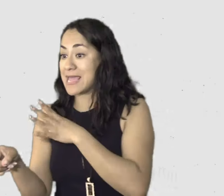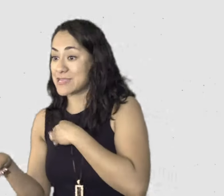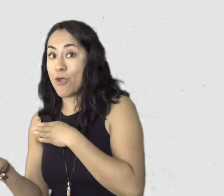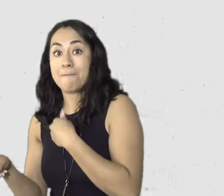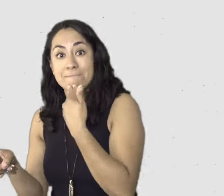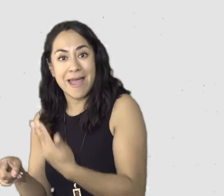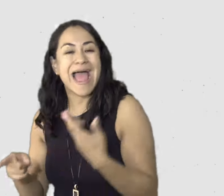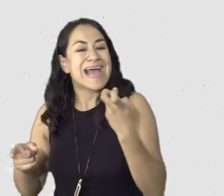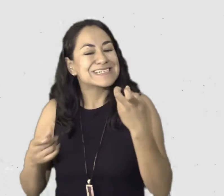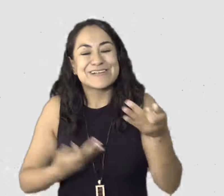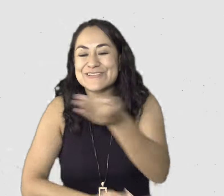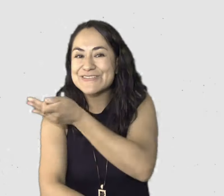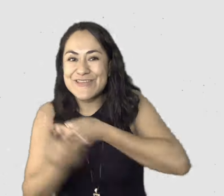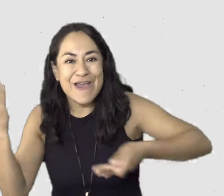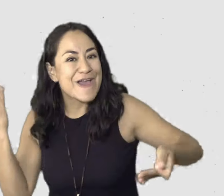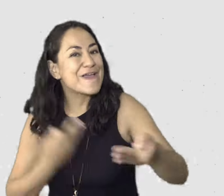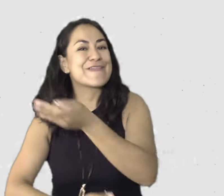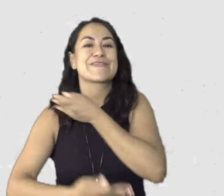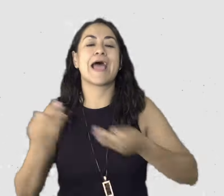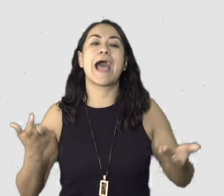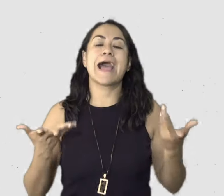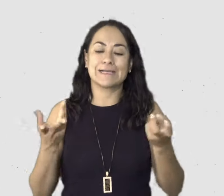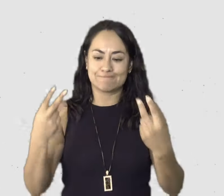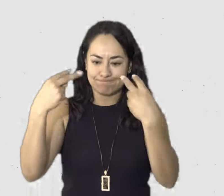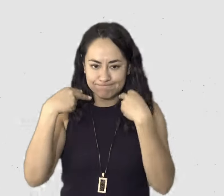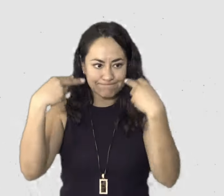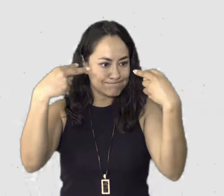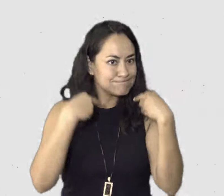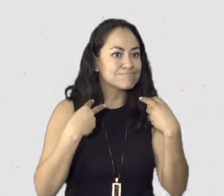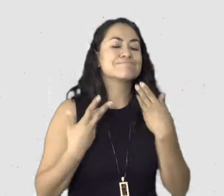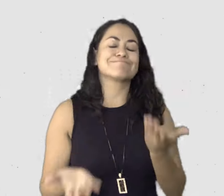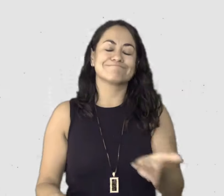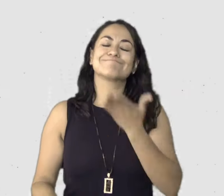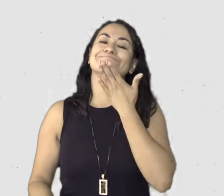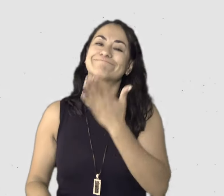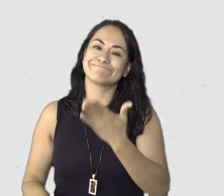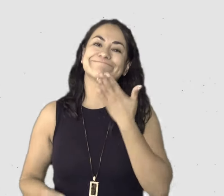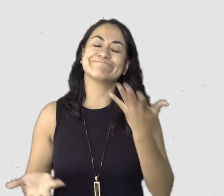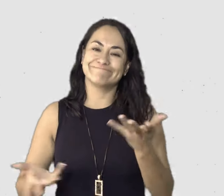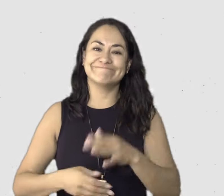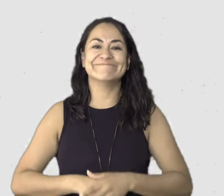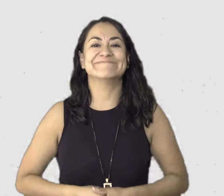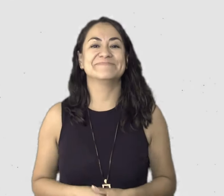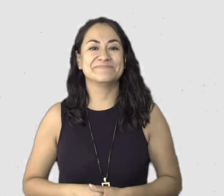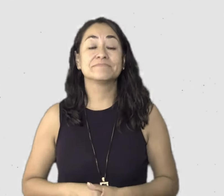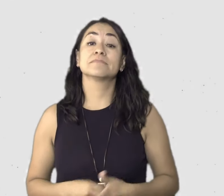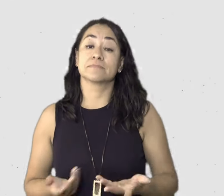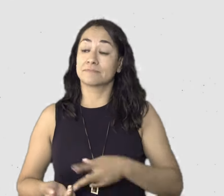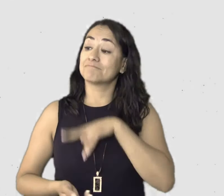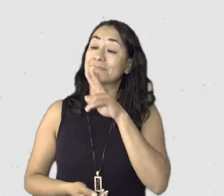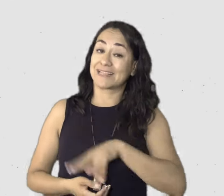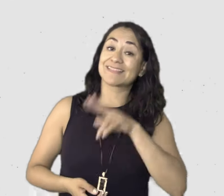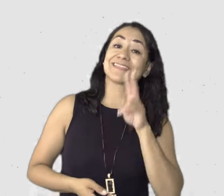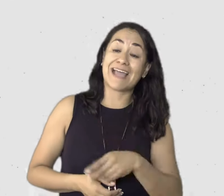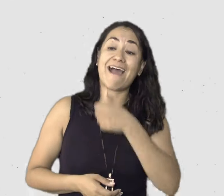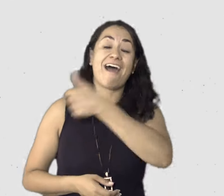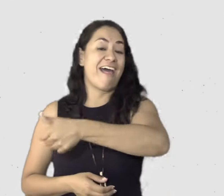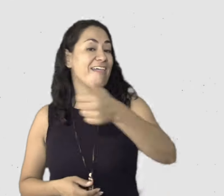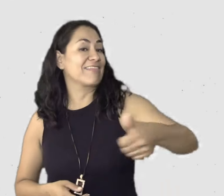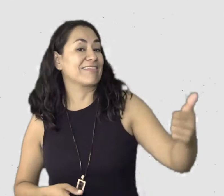Pues todos estos sentimientos que hemos estado pues desarrollando dentro de esta maternidad, entendiéndolos, asimilándolos, yo creo